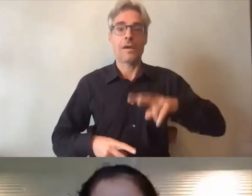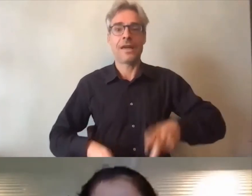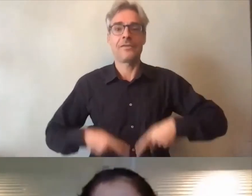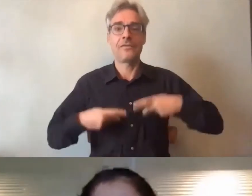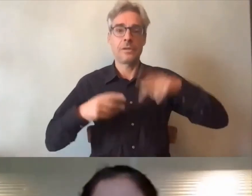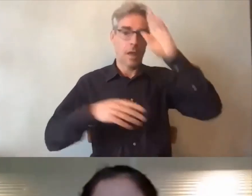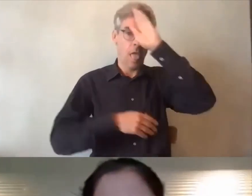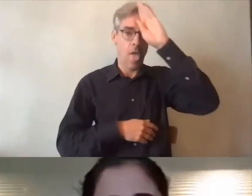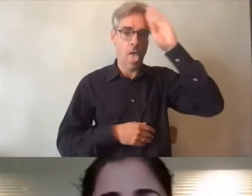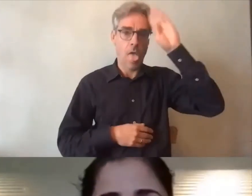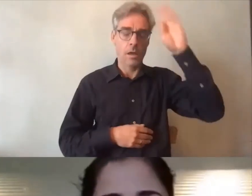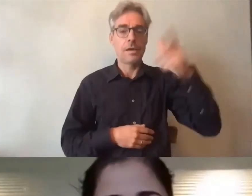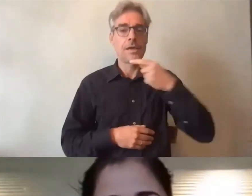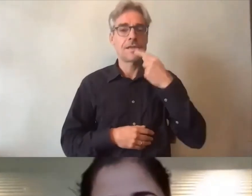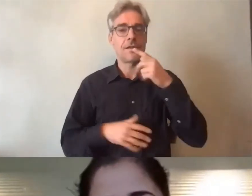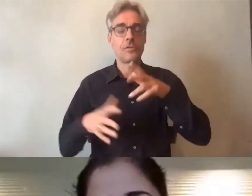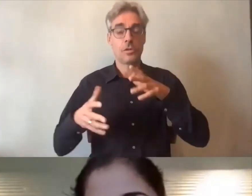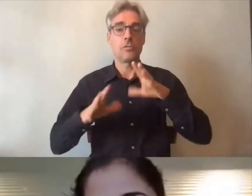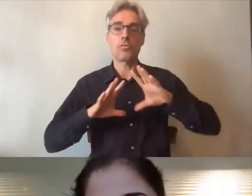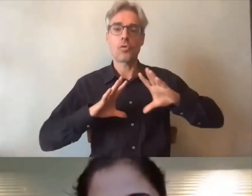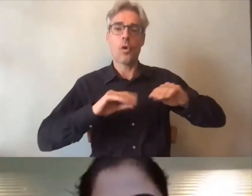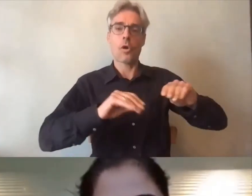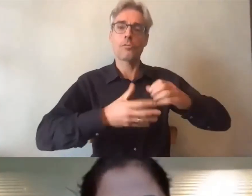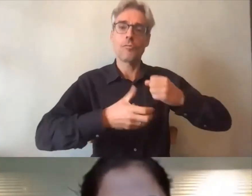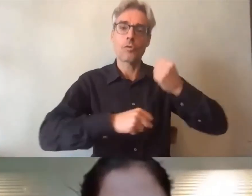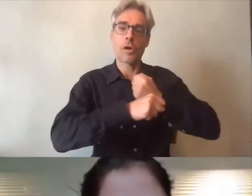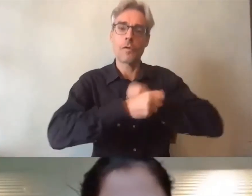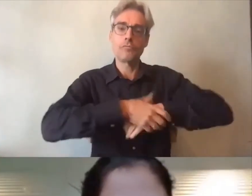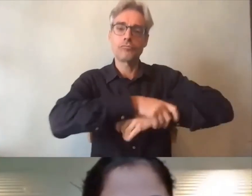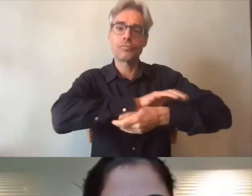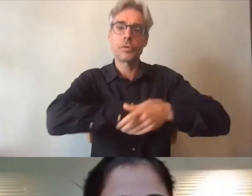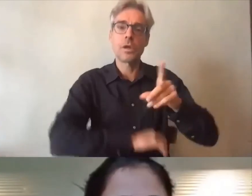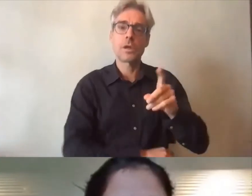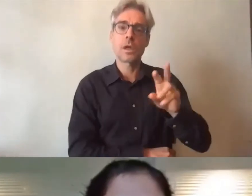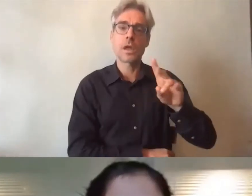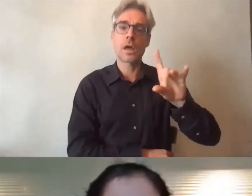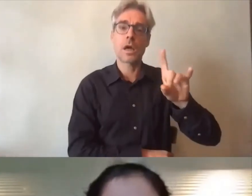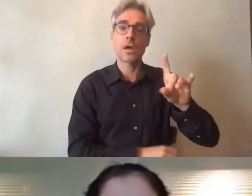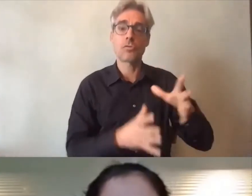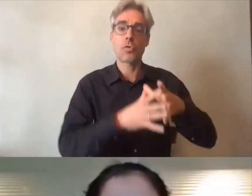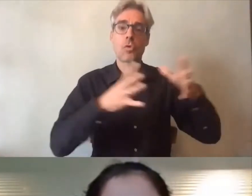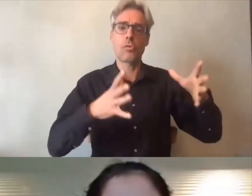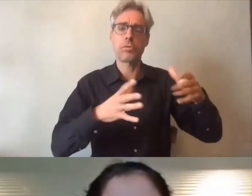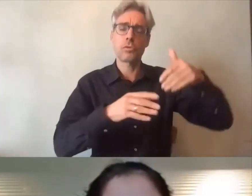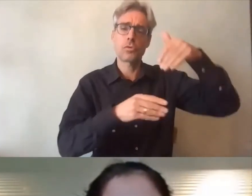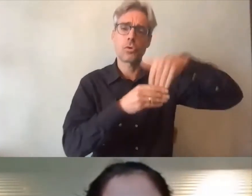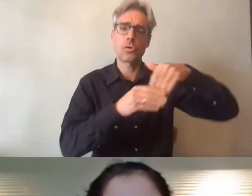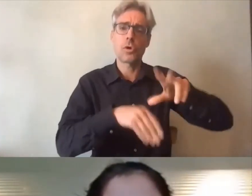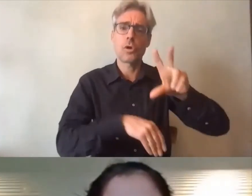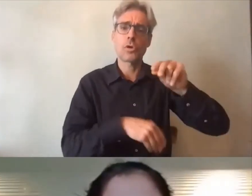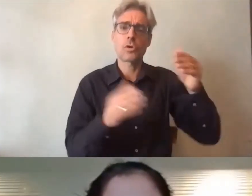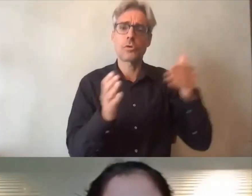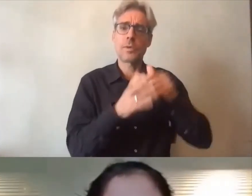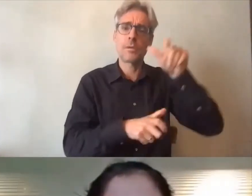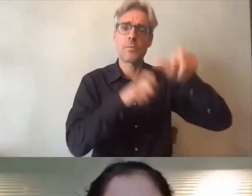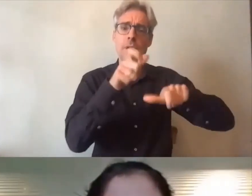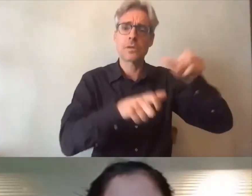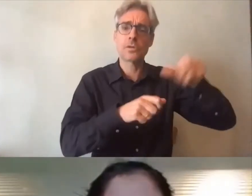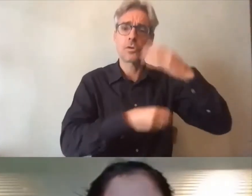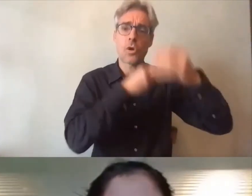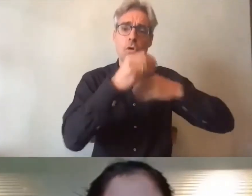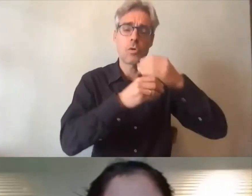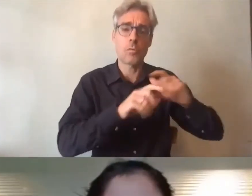une personne qui aussi les pieds ancrés dans le terrain vous êtes DRH d'un très grand groupe qui compte je crois plus de 30 000 collaborateurs dans le monde